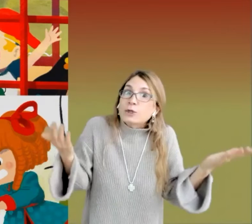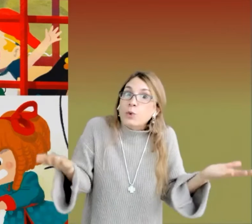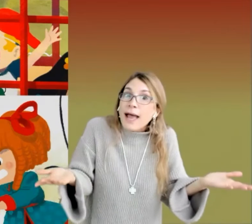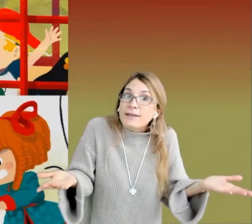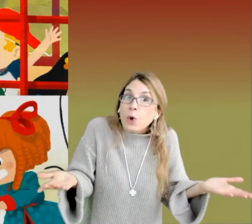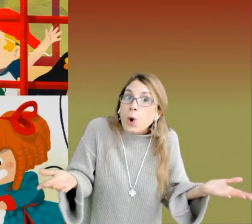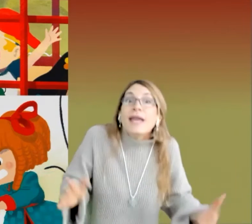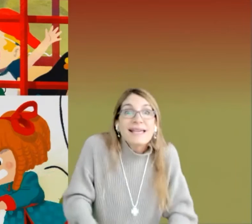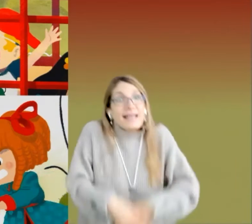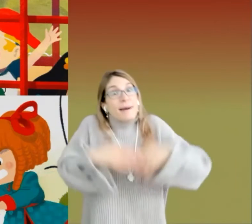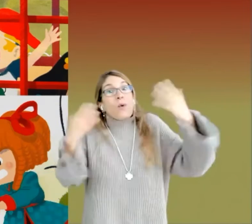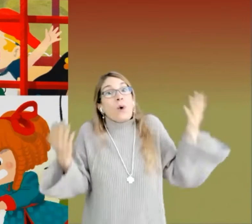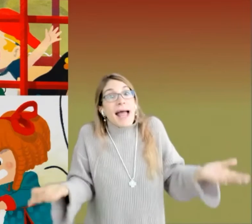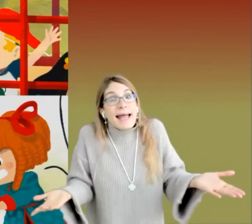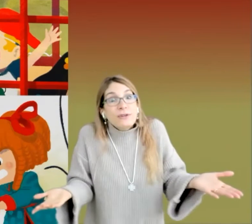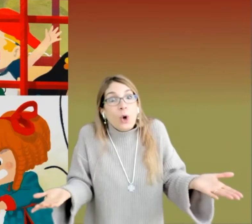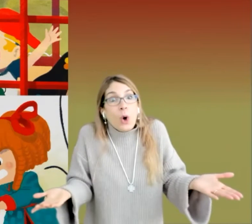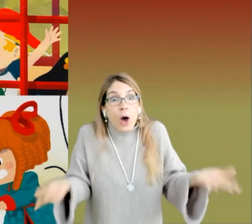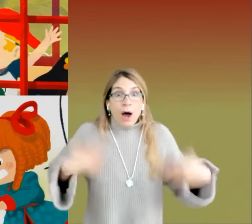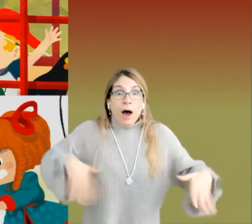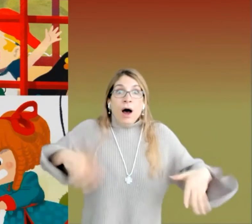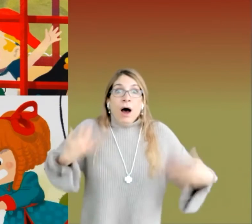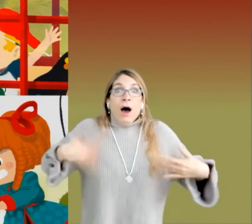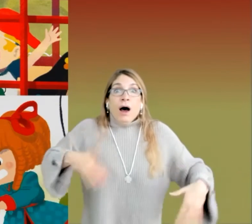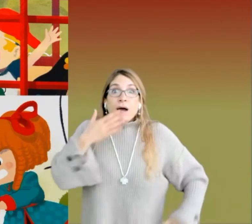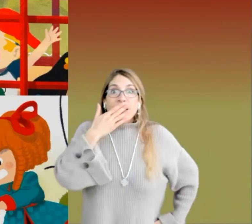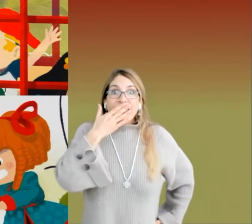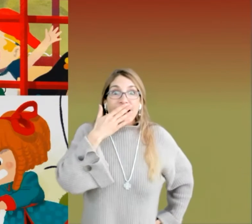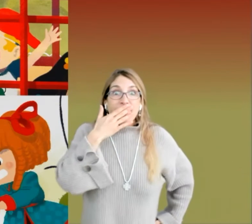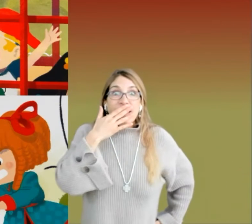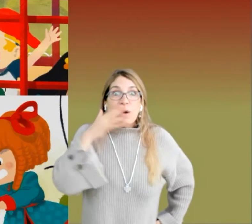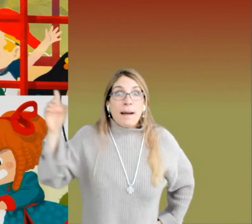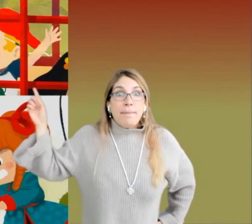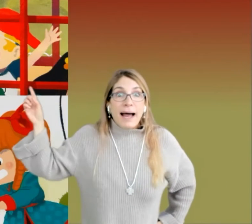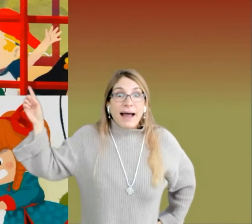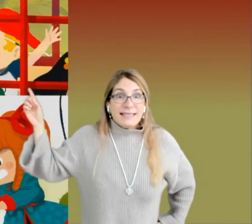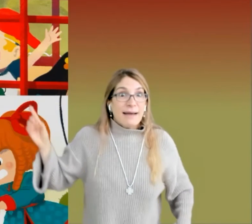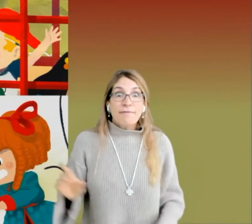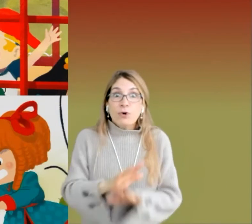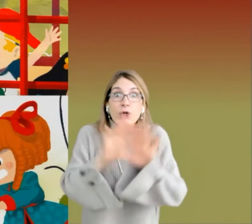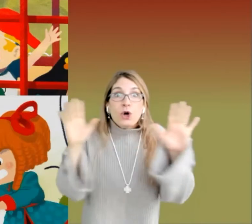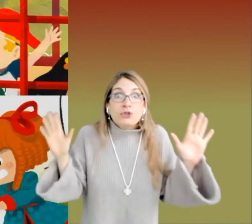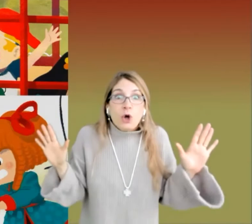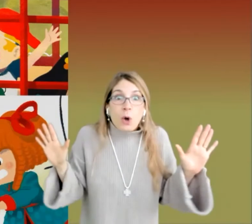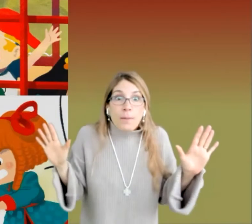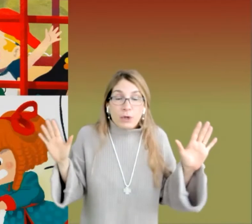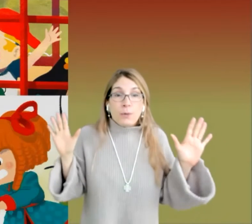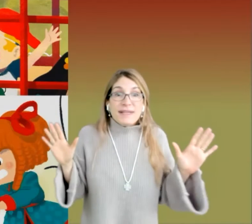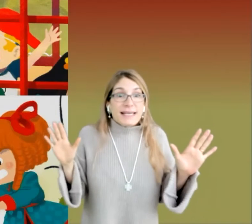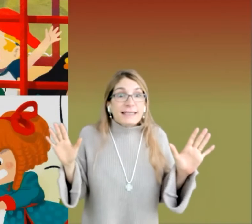actuando. Que estaba jugando. ¡Oh! Y Camilo, papá, estaba furioso. Pero yo pensé que